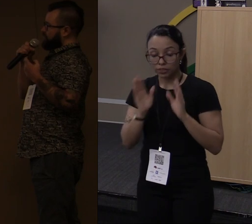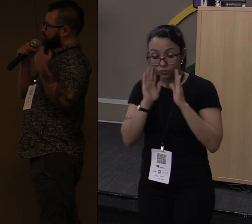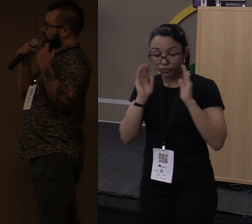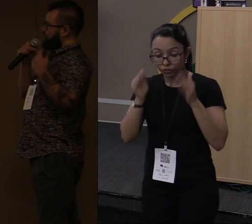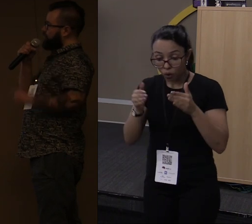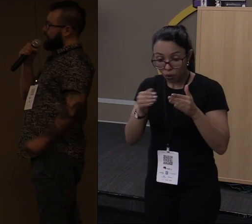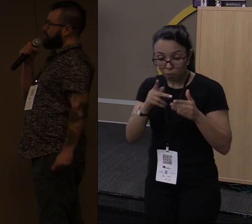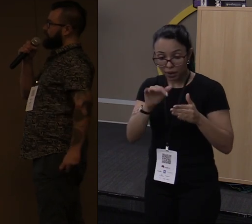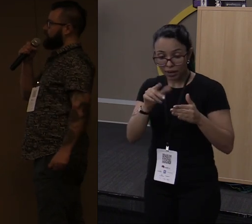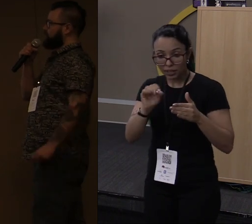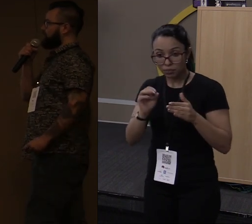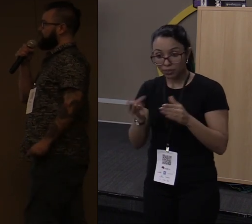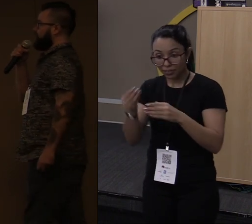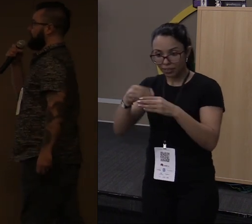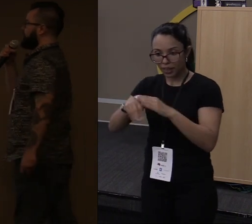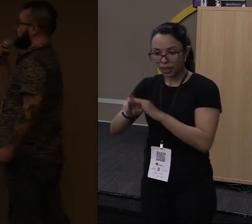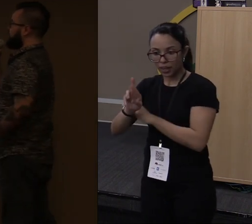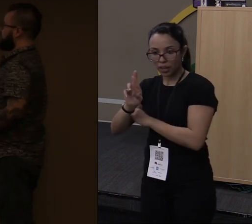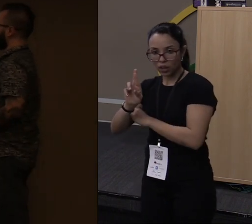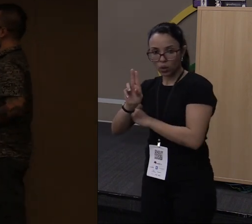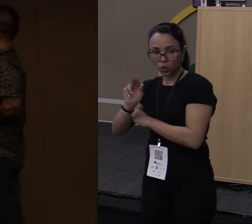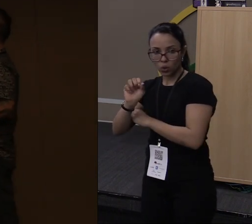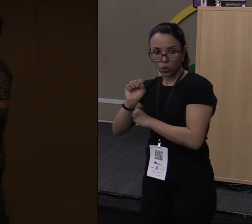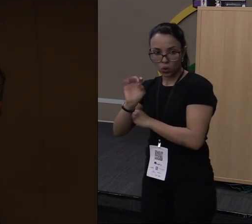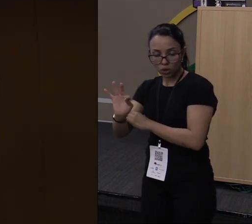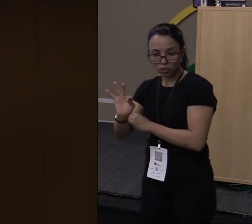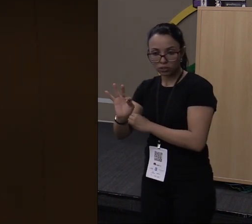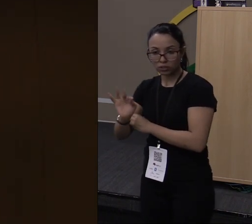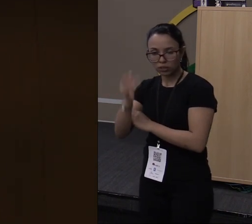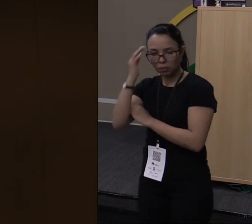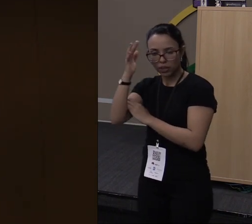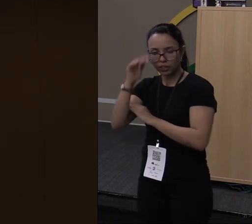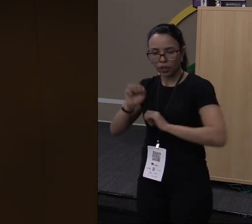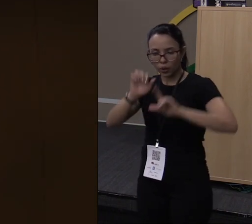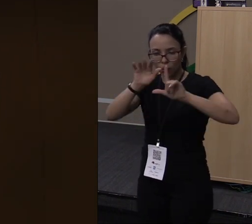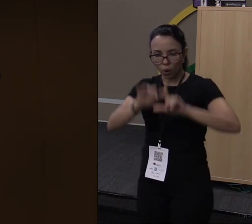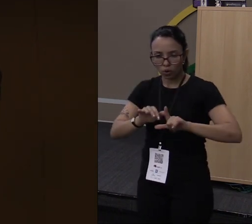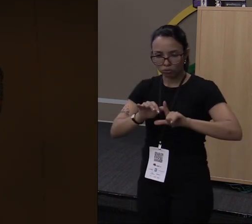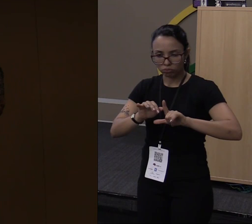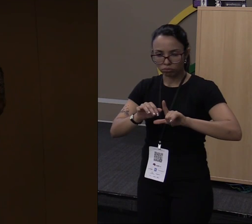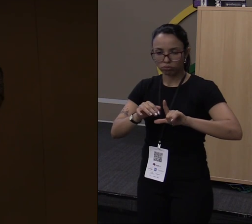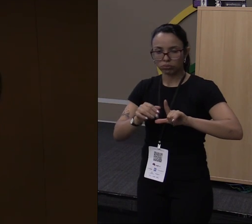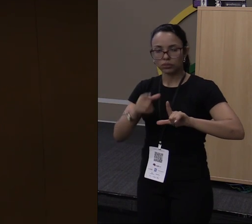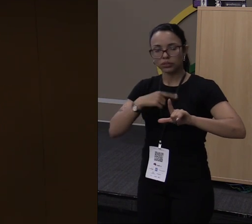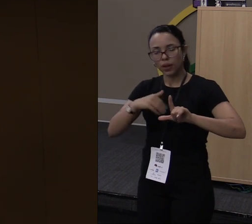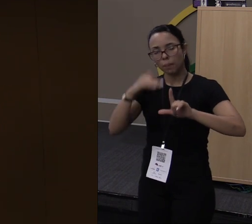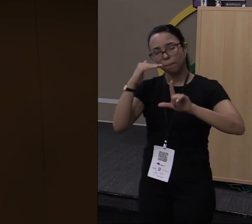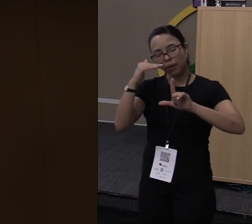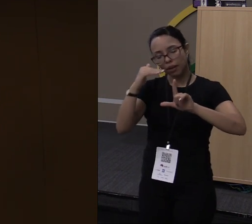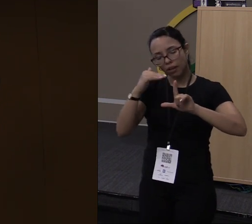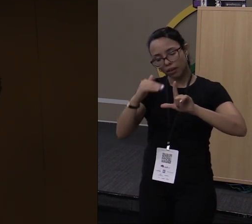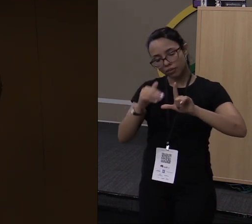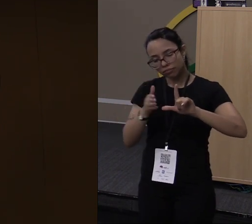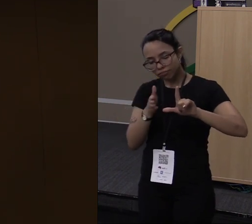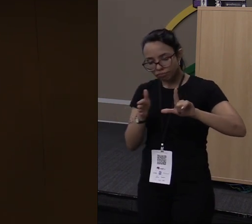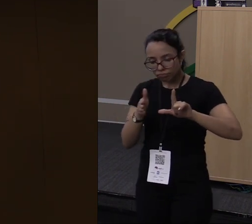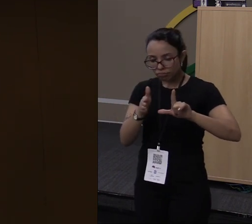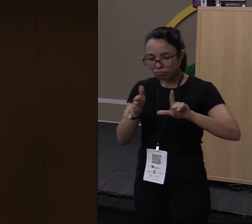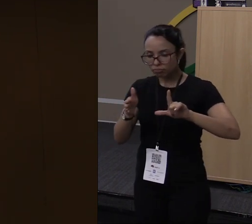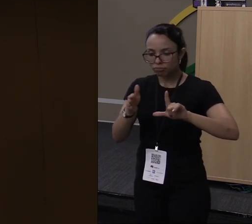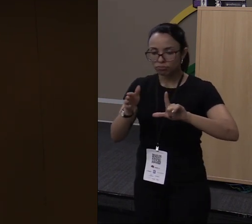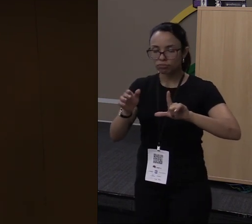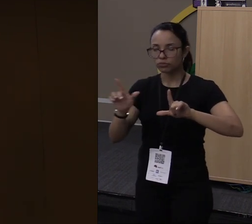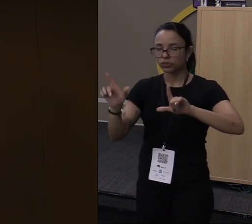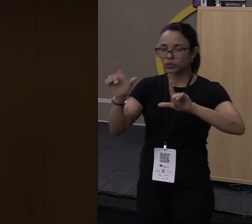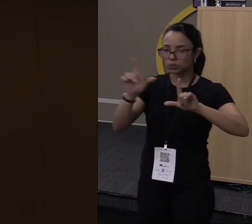em Rust, vamos pegar esse código aqui. Imagina que eu tenho um código e lá eu tenho uma lista de caminhos, de paths. Caminhos para